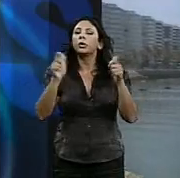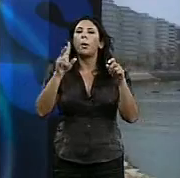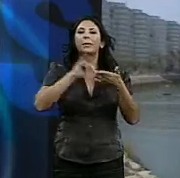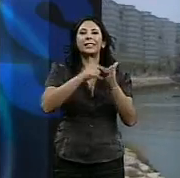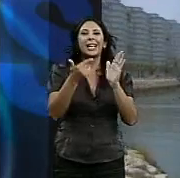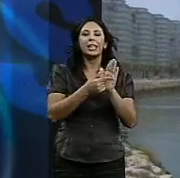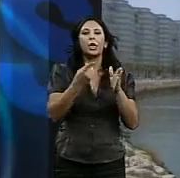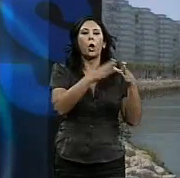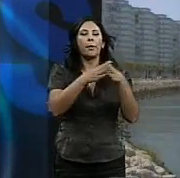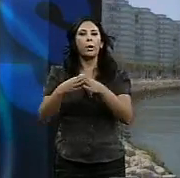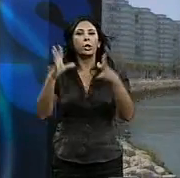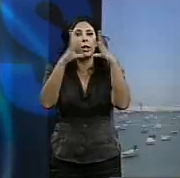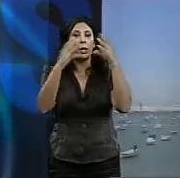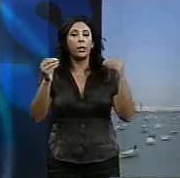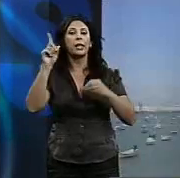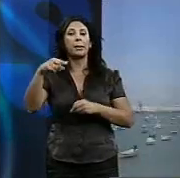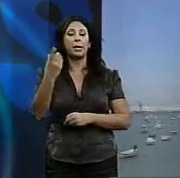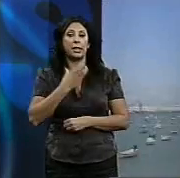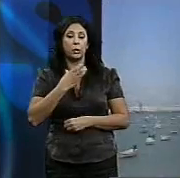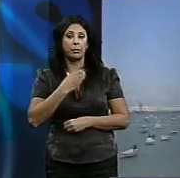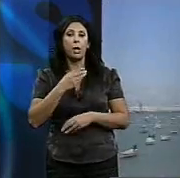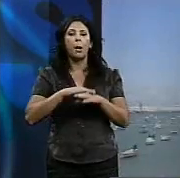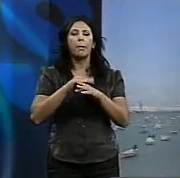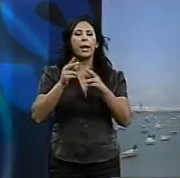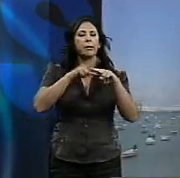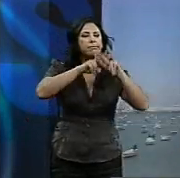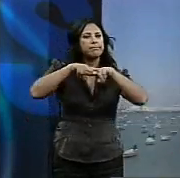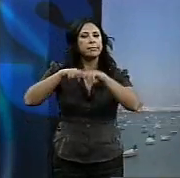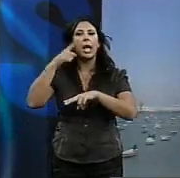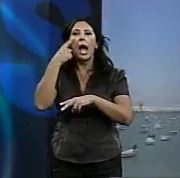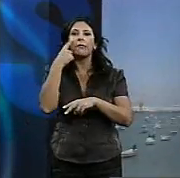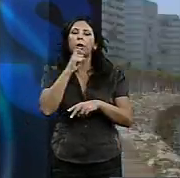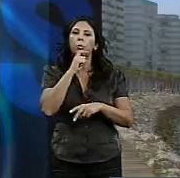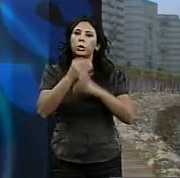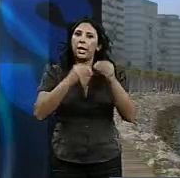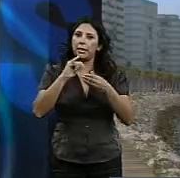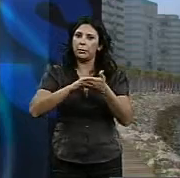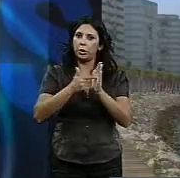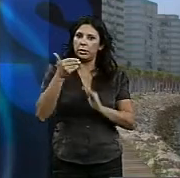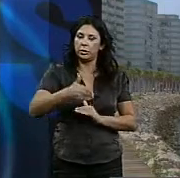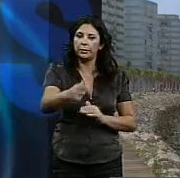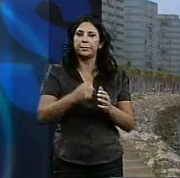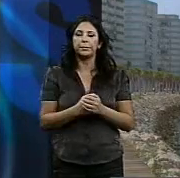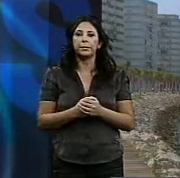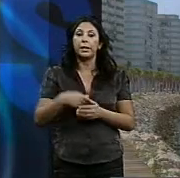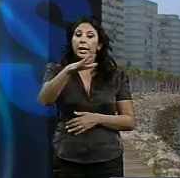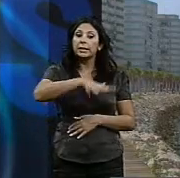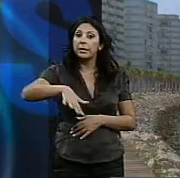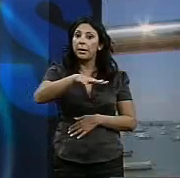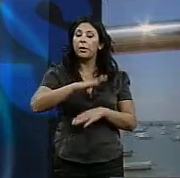de Andalucía y municipales para el estudio de las alegaciones a esta actuación. Un espacio de acuerdo que determinará el modo de gestión y